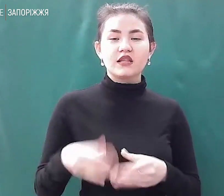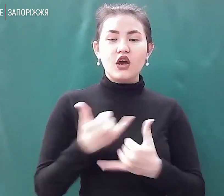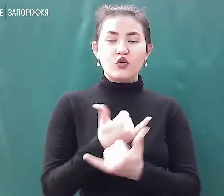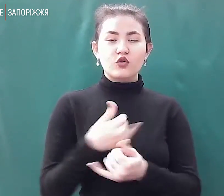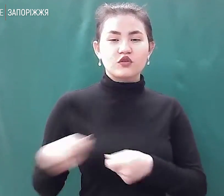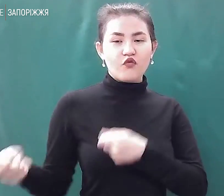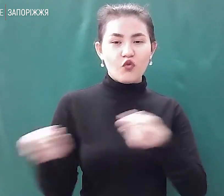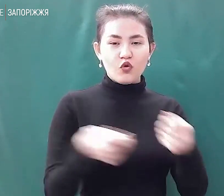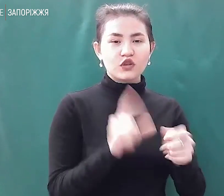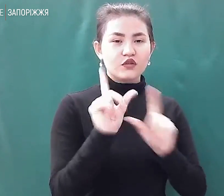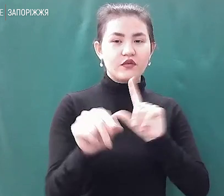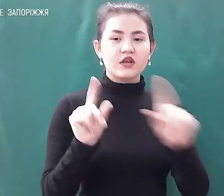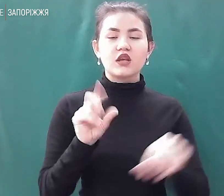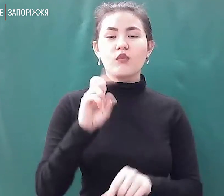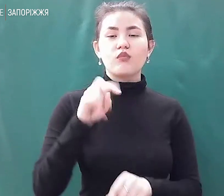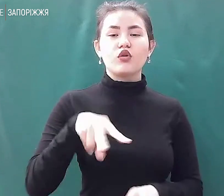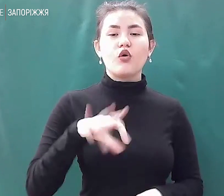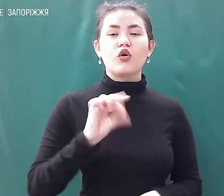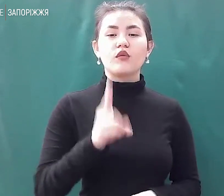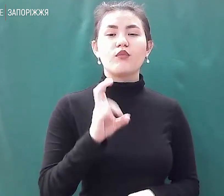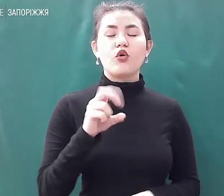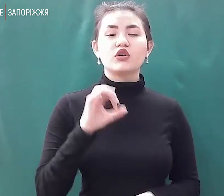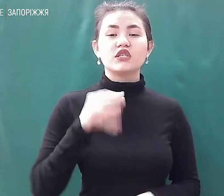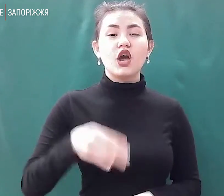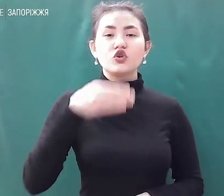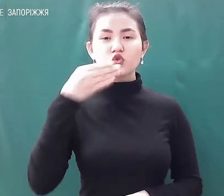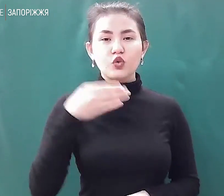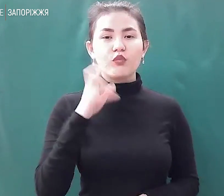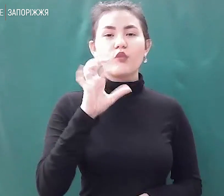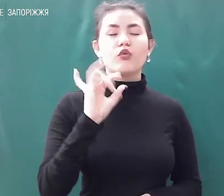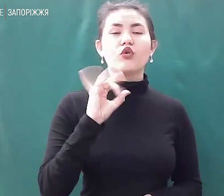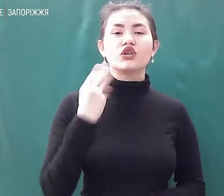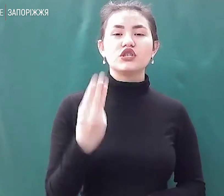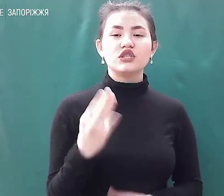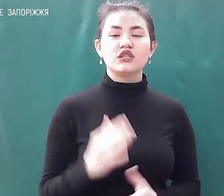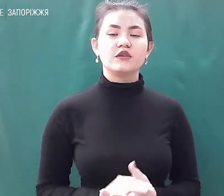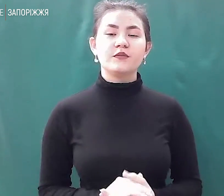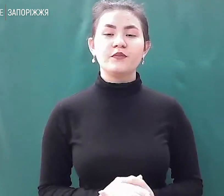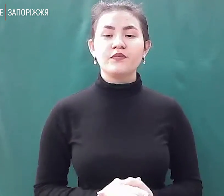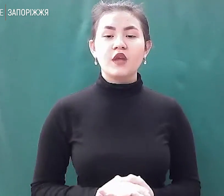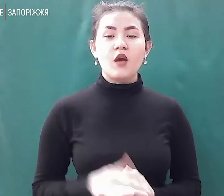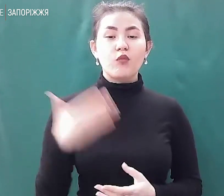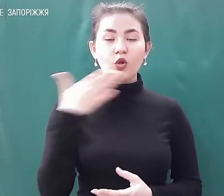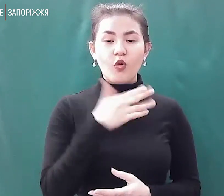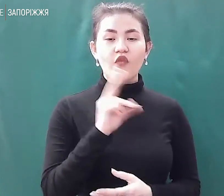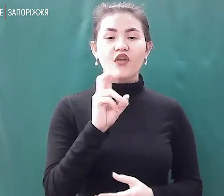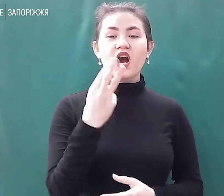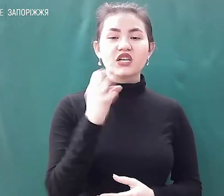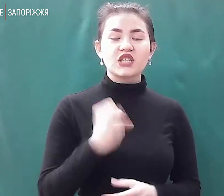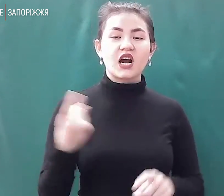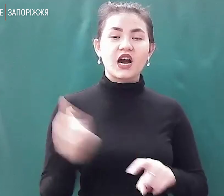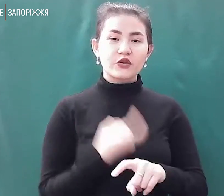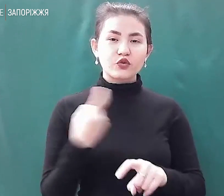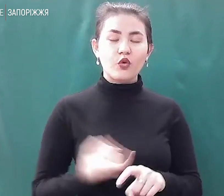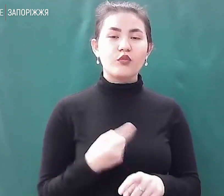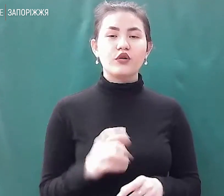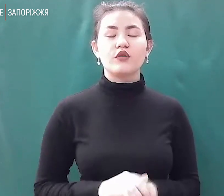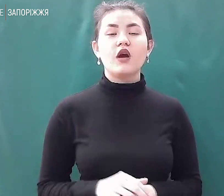блокпости. Варимо супи, борщі. Варимо супи, борщі, плов, каші, картоплю, тушковано. В нас в асортименті є